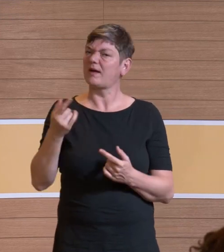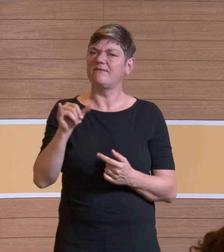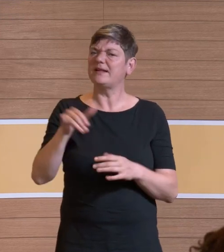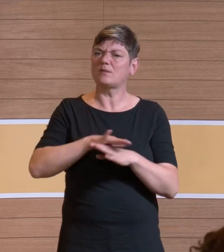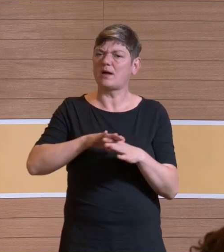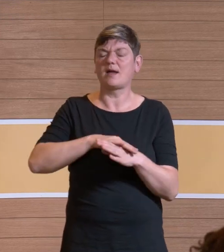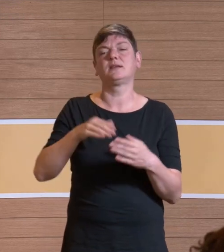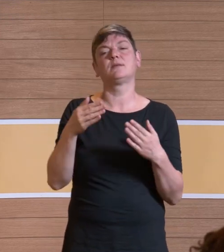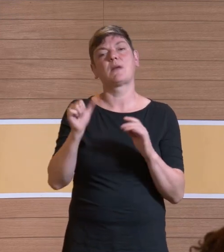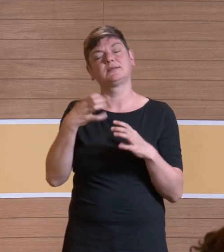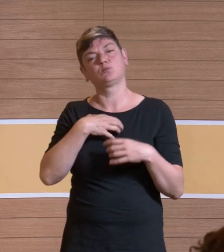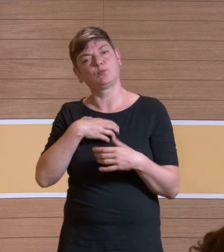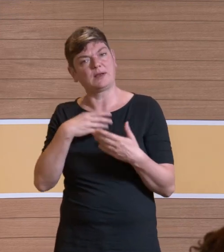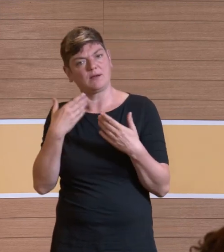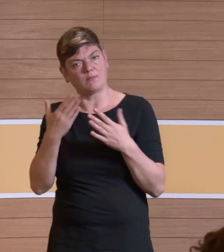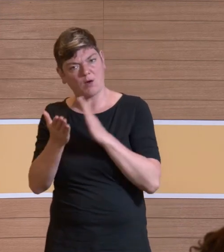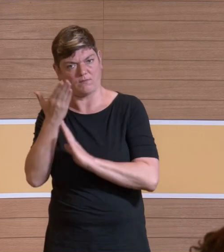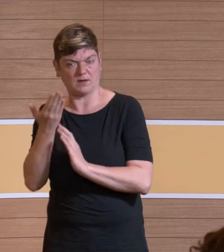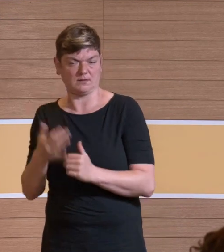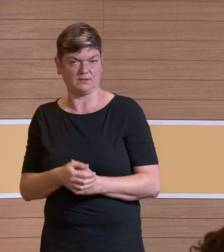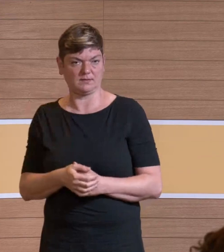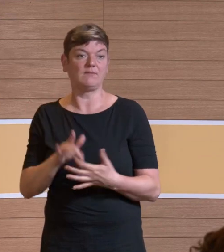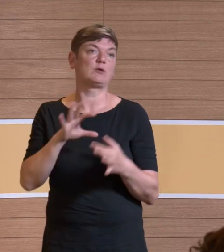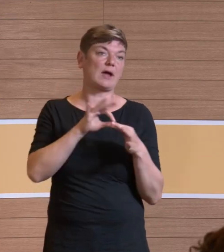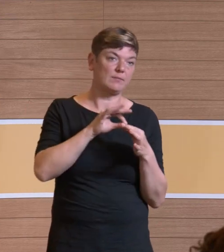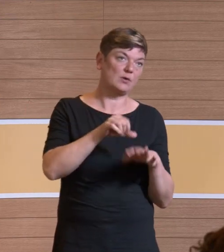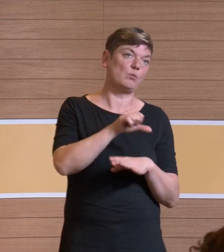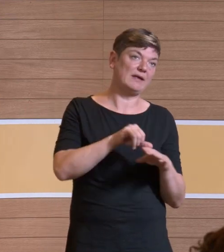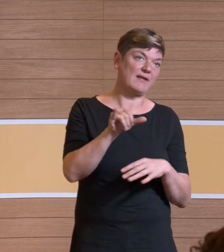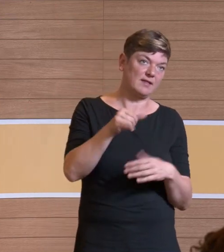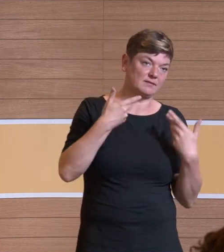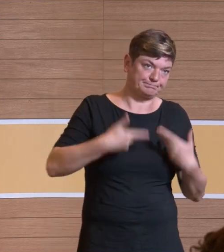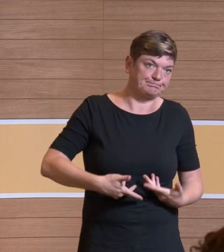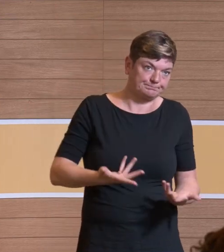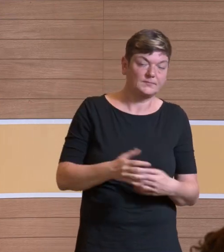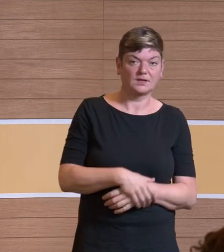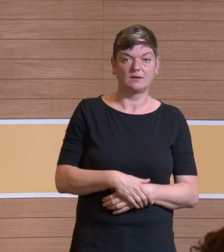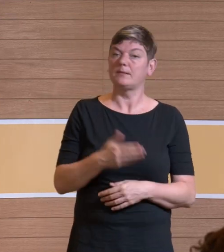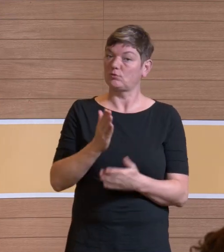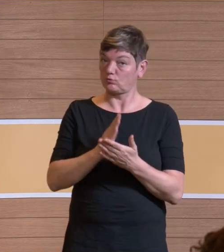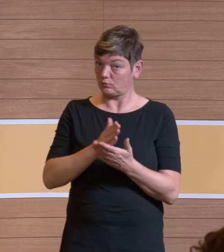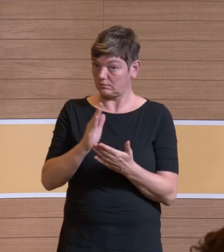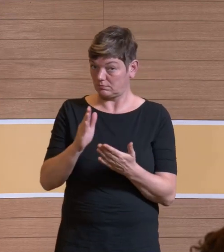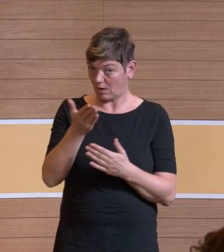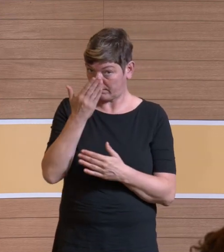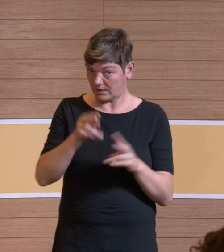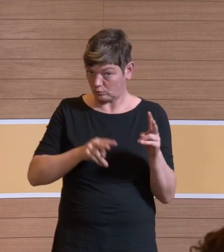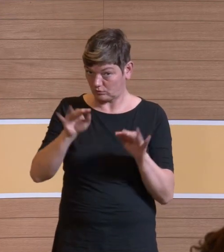Bereich die größten Probleme. Natürlich, vielleicht auch abhängig von der OP, wurden da Sachen erfasst.